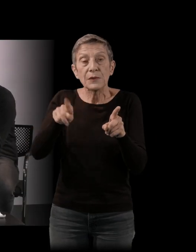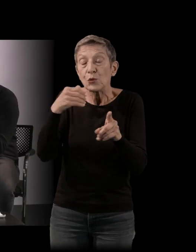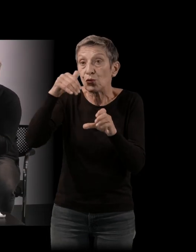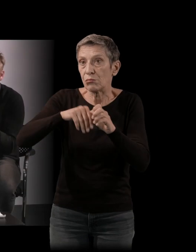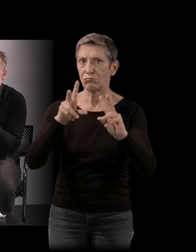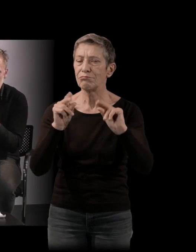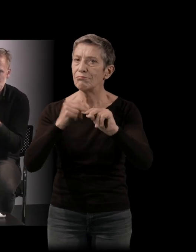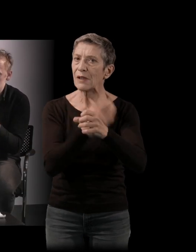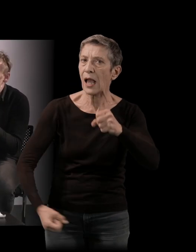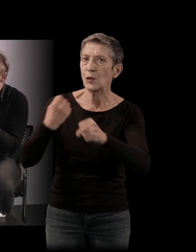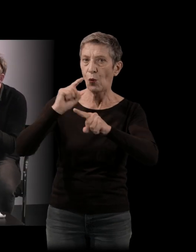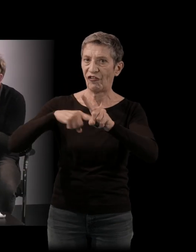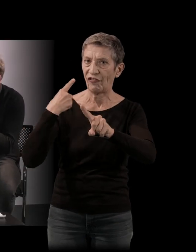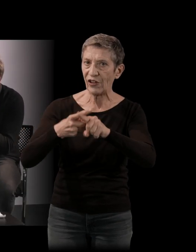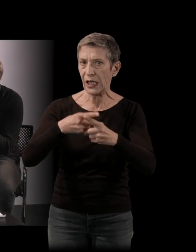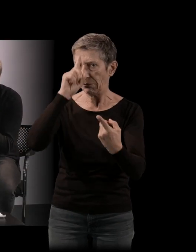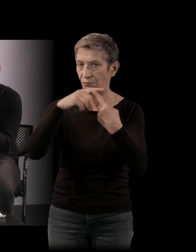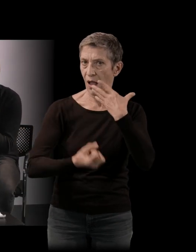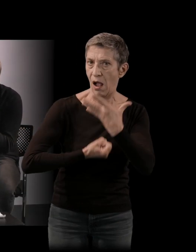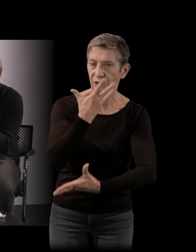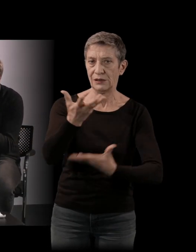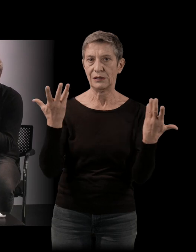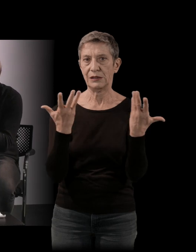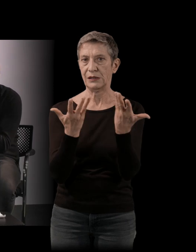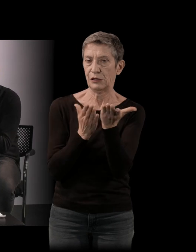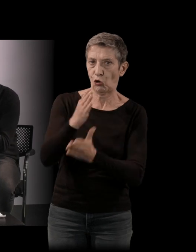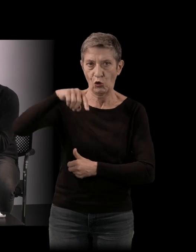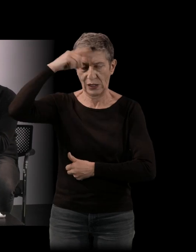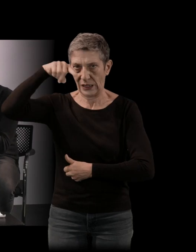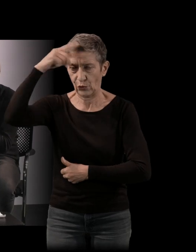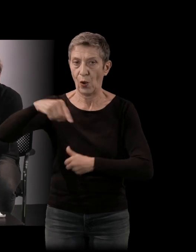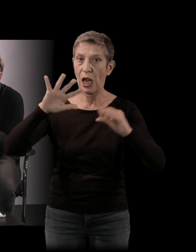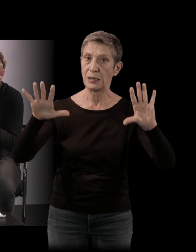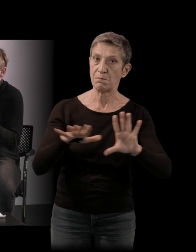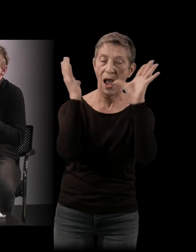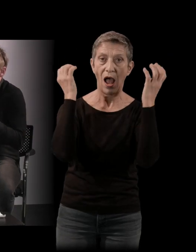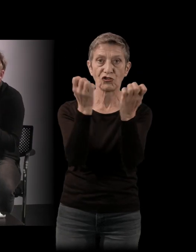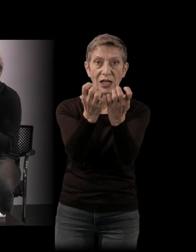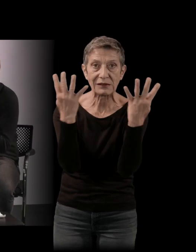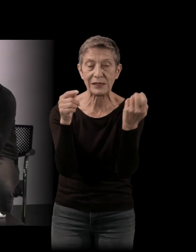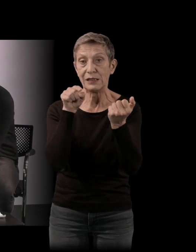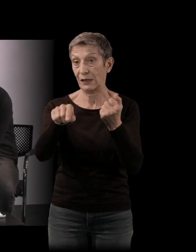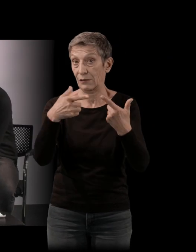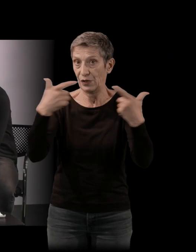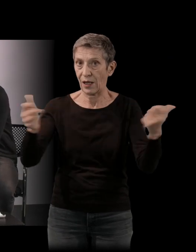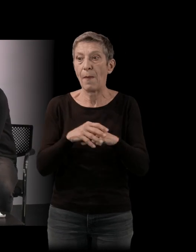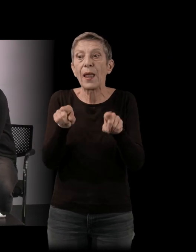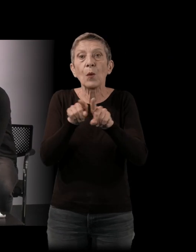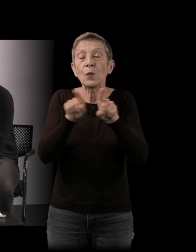la fois l'aspect artistique, l'aspect intellectuel, les images, le casting, et puis tout ce qui fait aussi qu'un film c'est une industrie, l'aspect